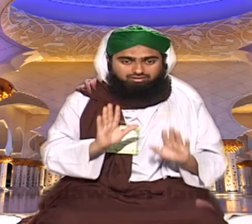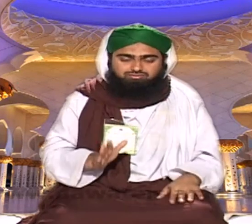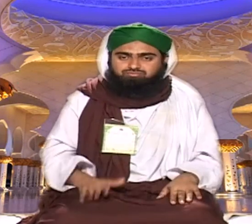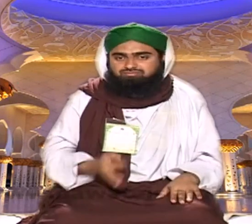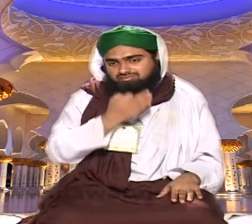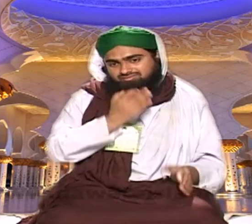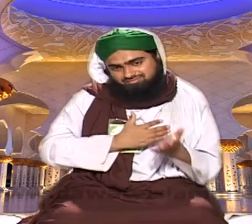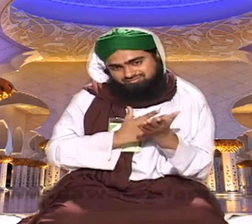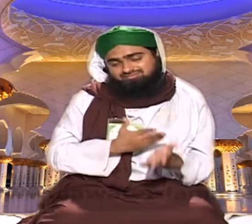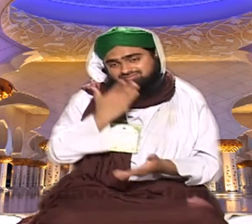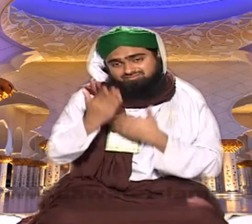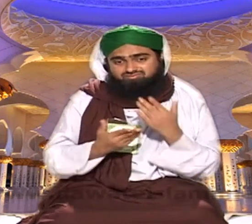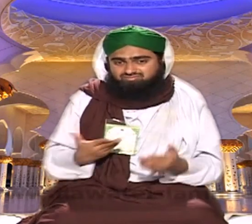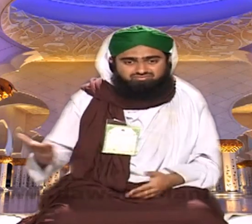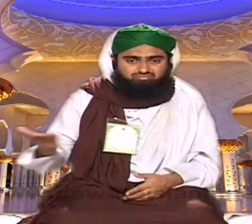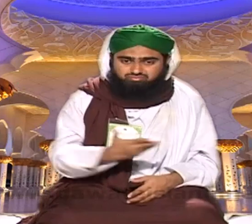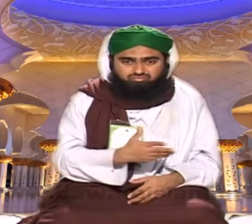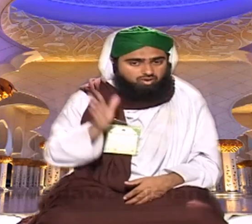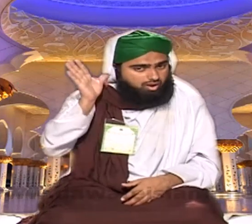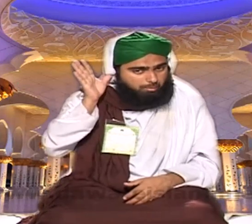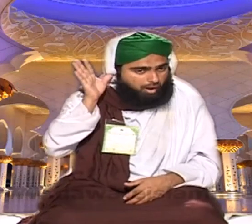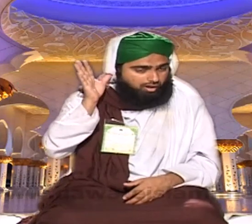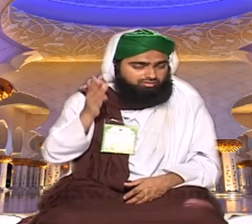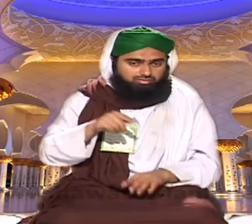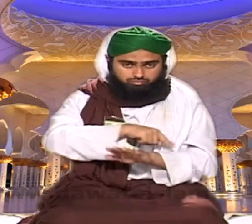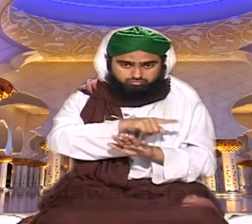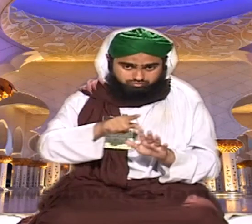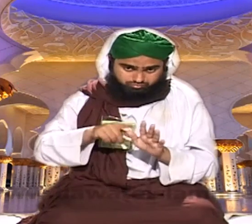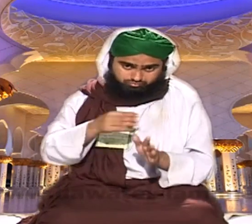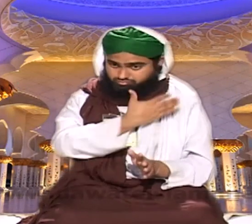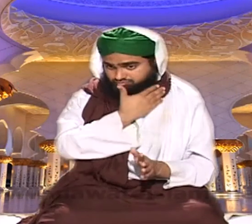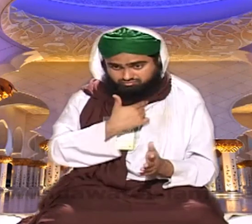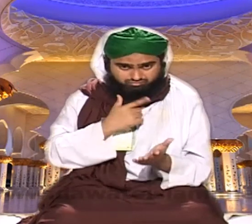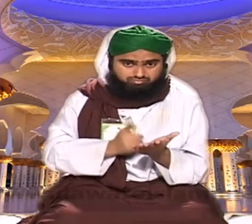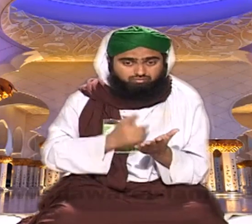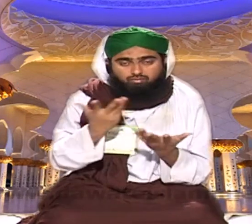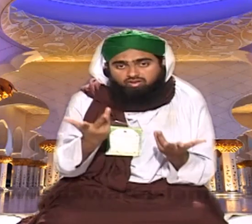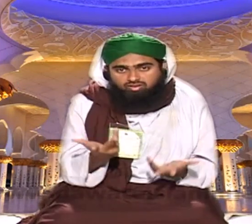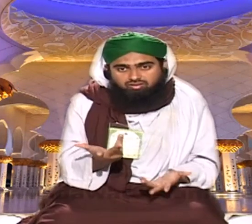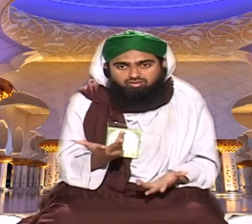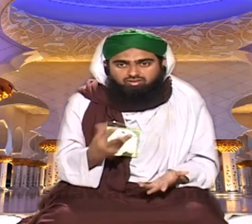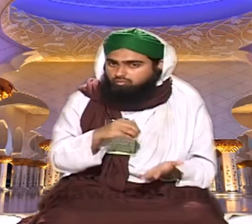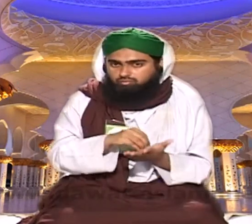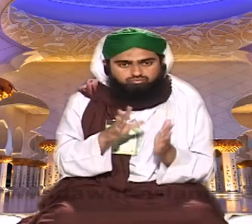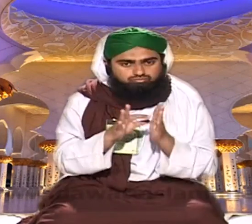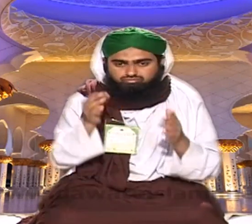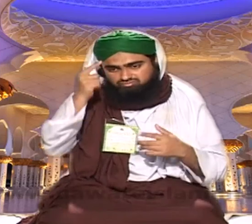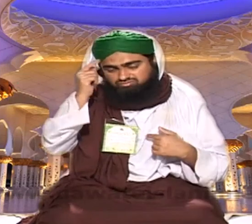کھل جاتی ہے تو یہ تو میں کہنے سے رہا کہ نماز پر زیادہ پکنک کی اہلیت ہے جو پکنک کے لیے آنکھ کھل جاتی ہے